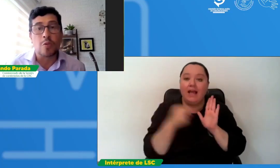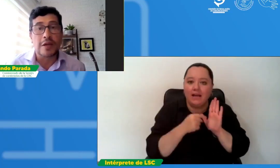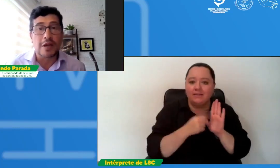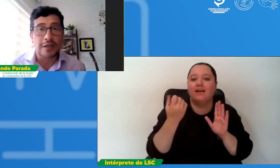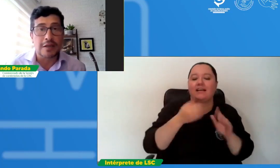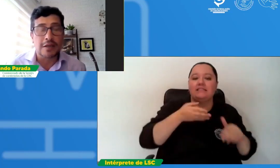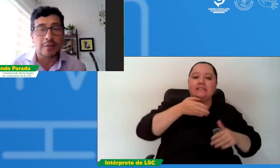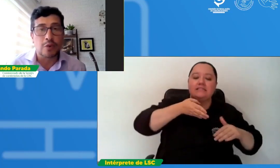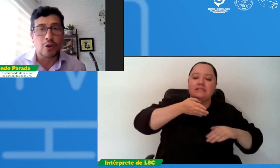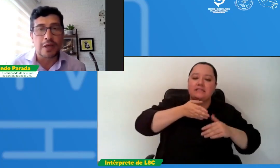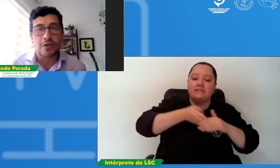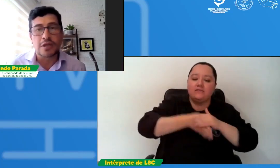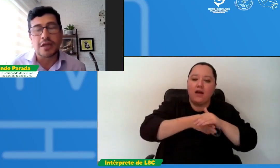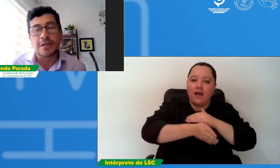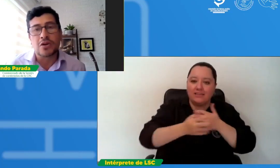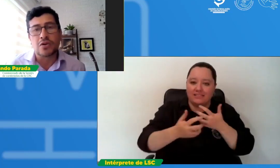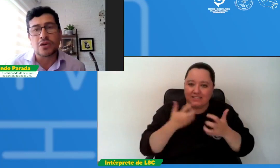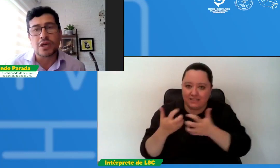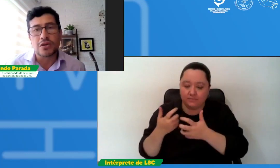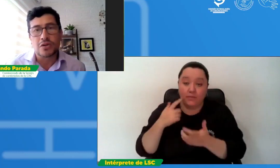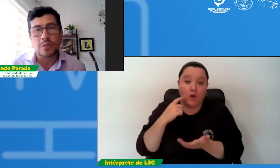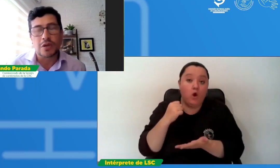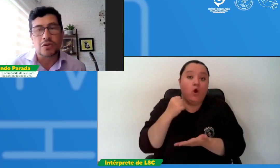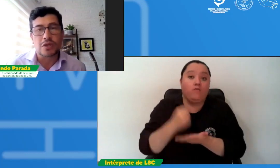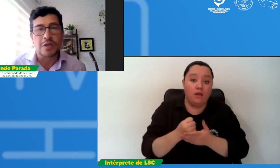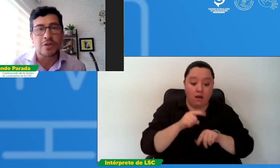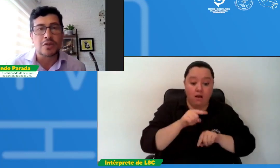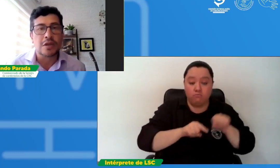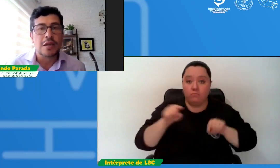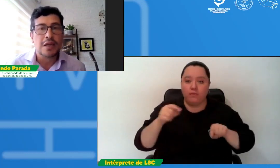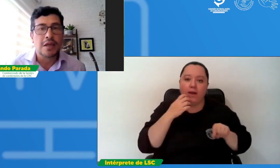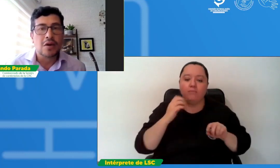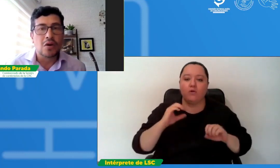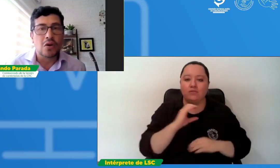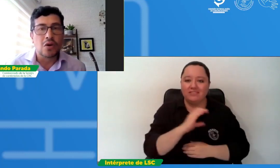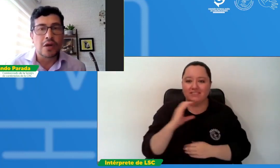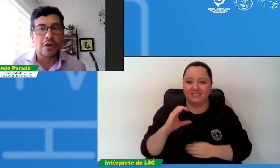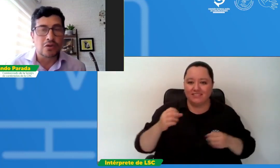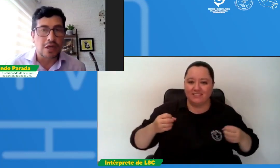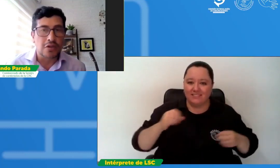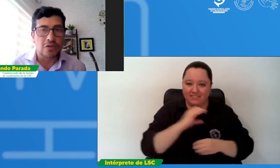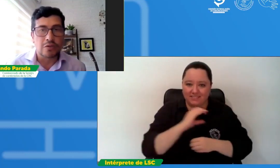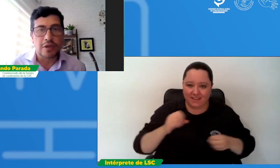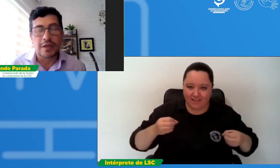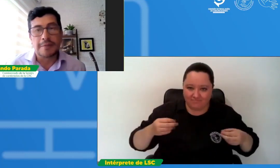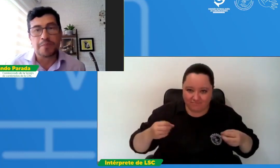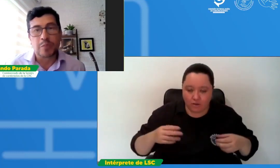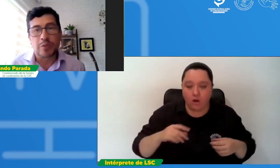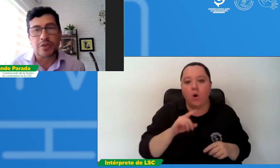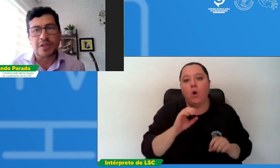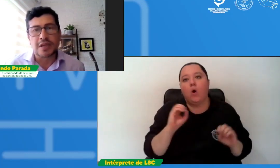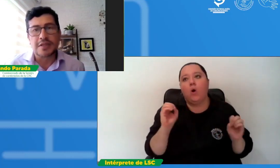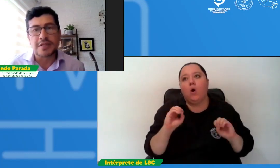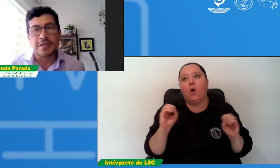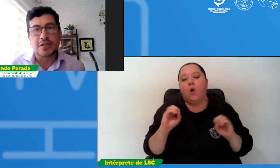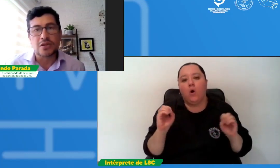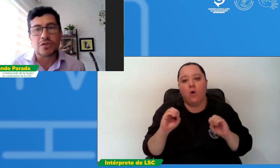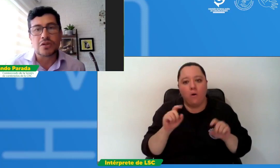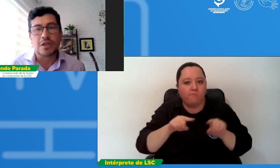obligatoriedad de alguno de ellos, como el cross-caption, o en otro caso, por porcentajes distintos de